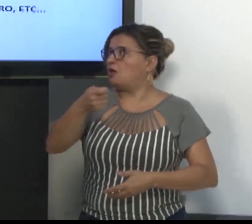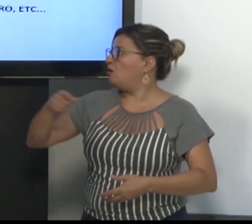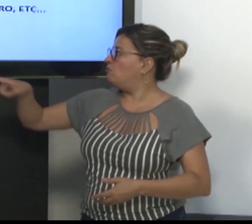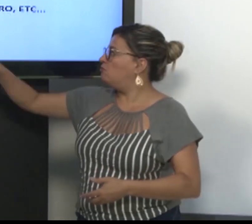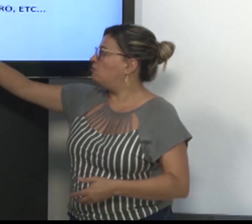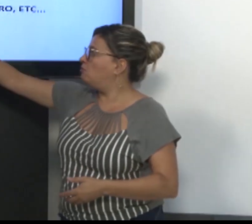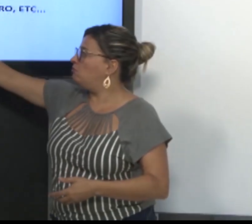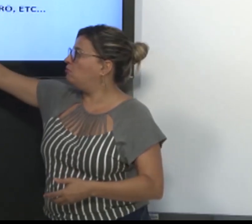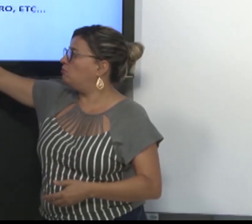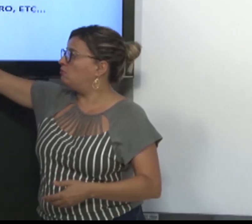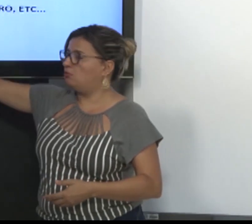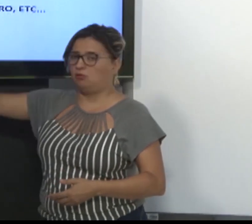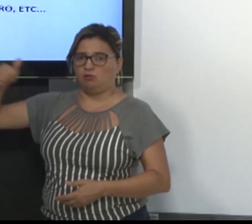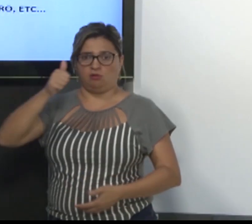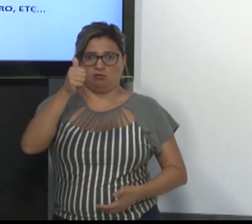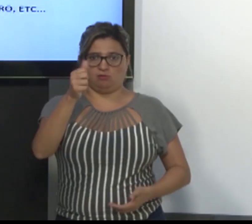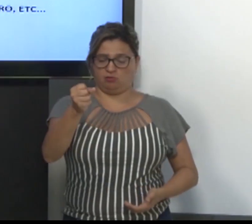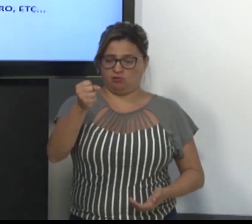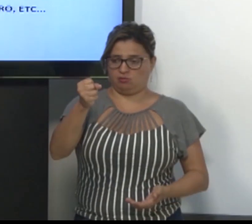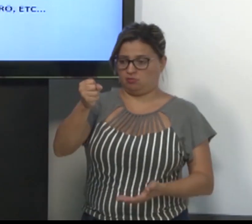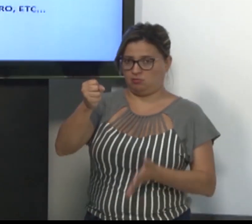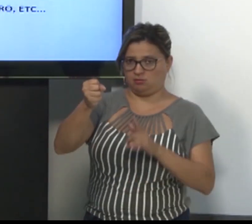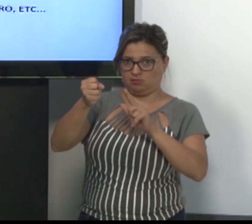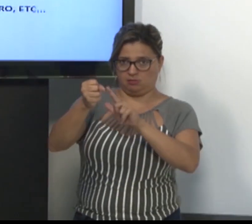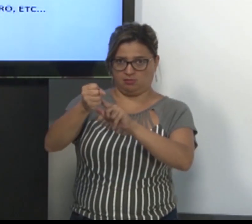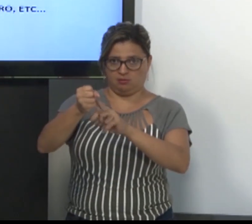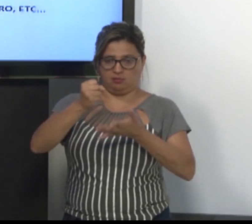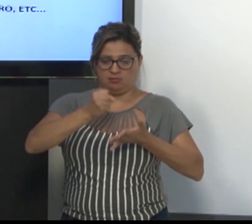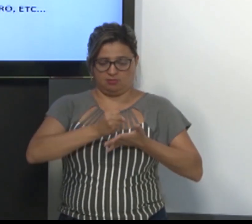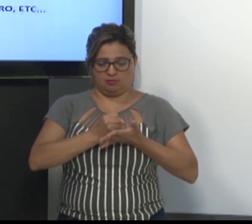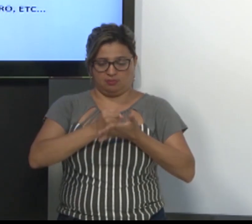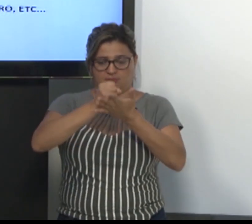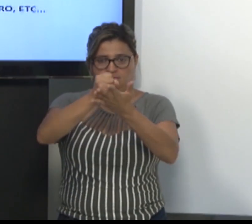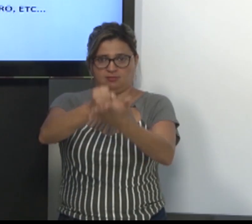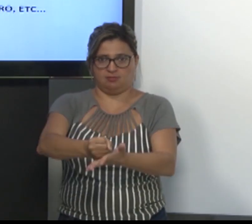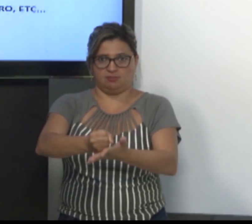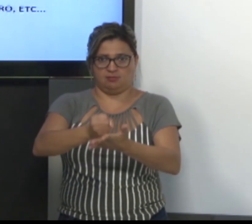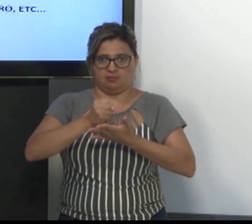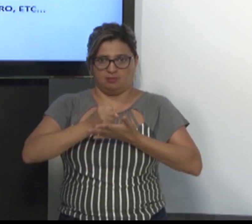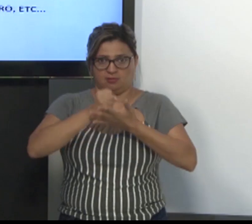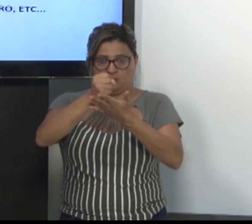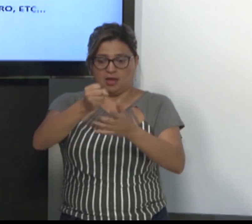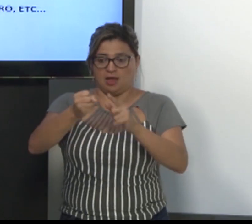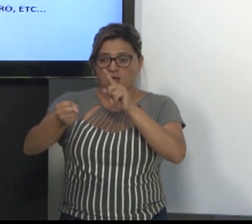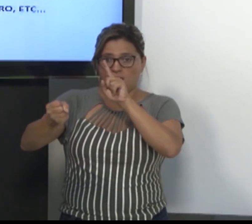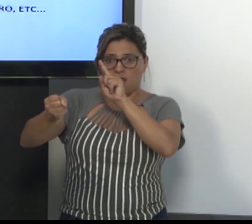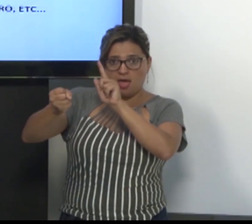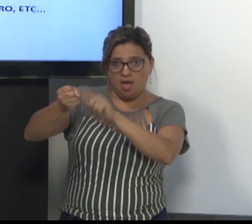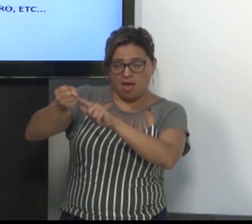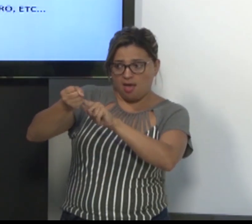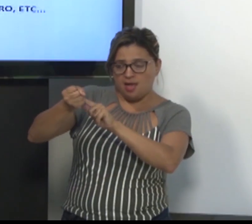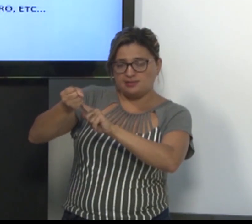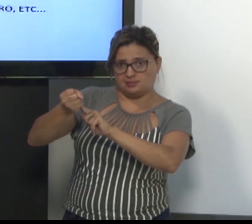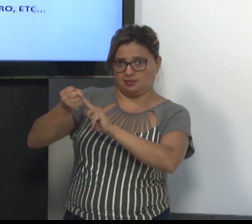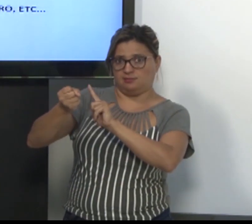Então, partindo dessa ideia, na sinalização, quando eu vou fazer o sinal de ajudar,